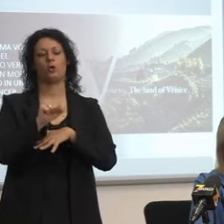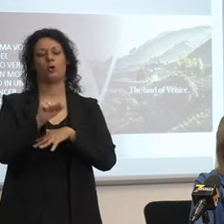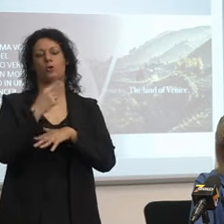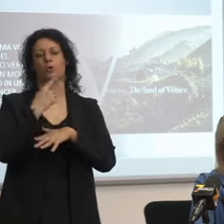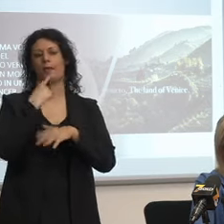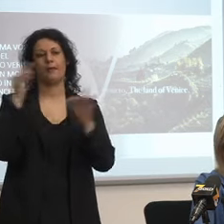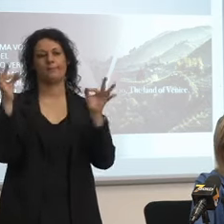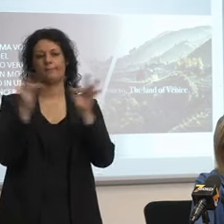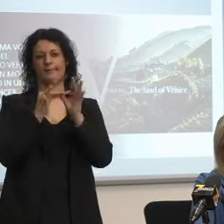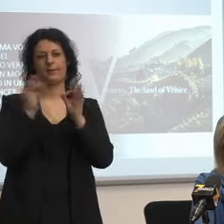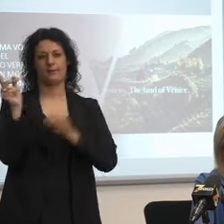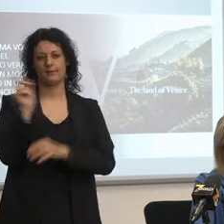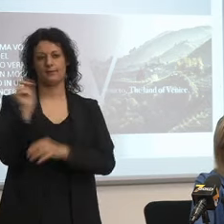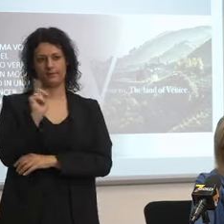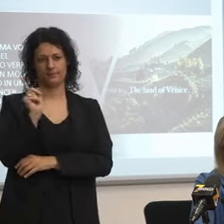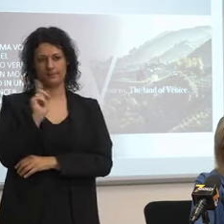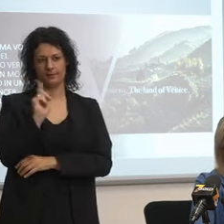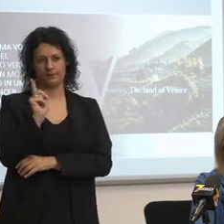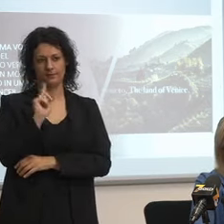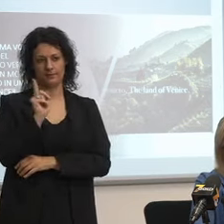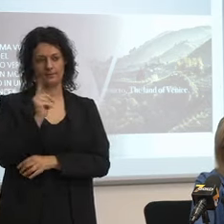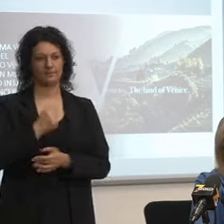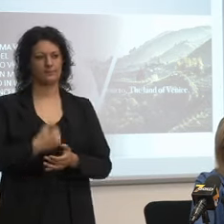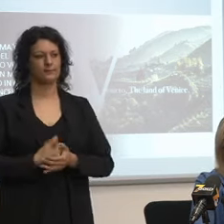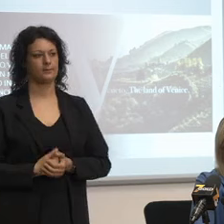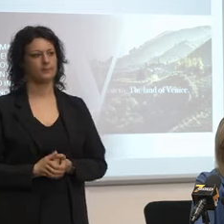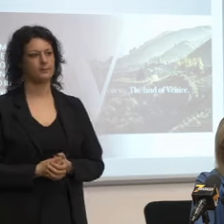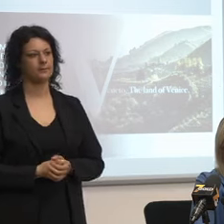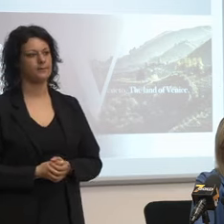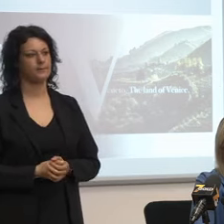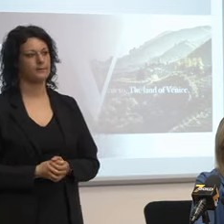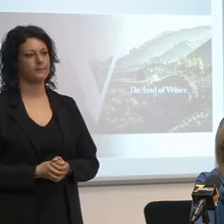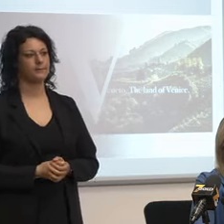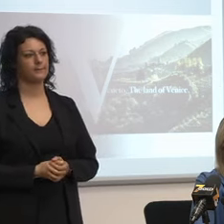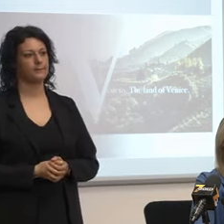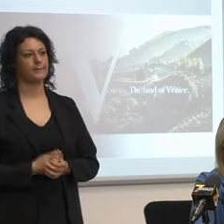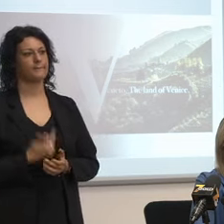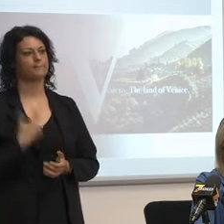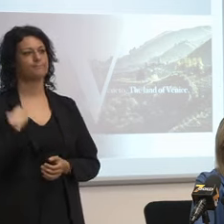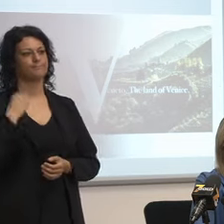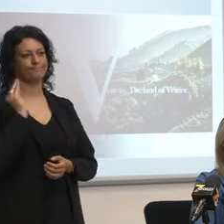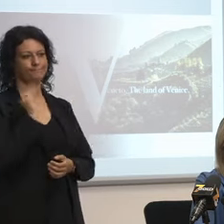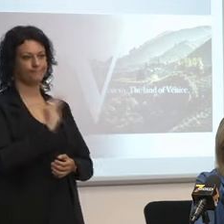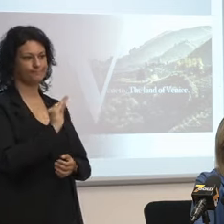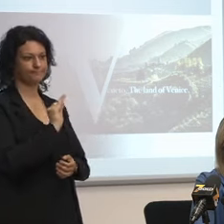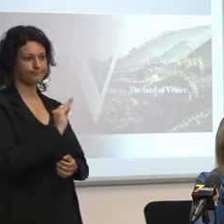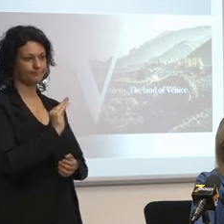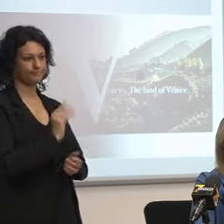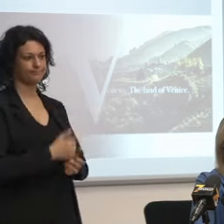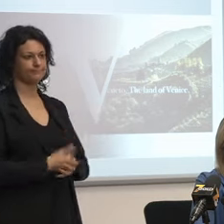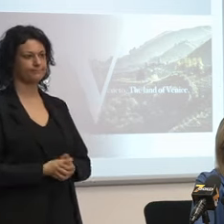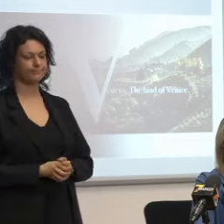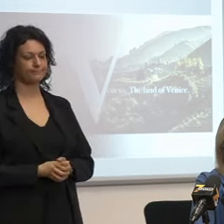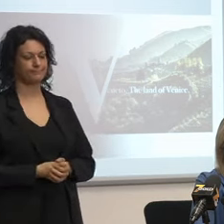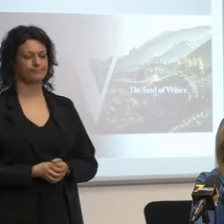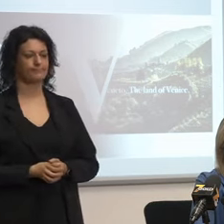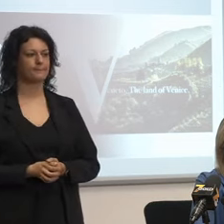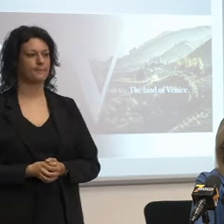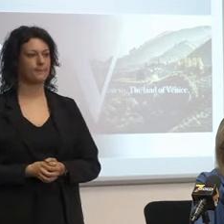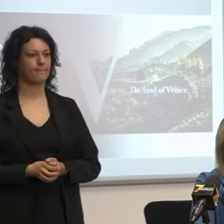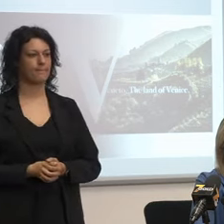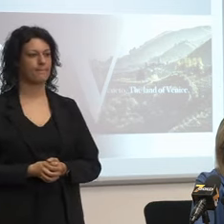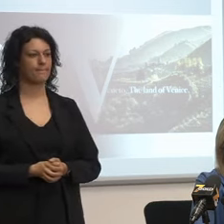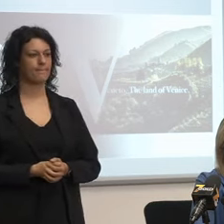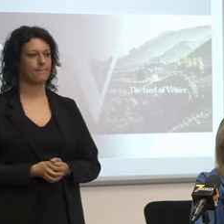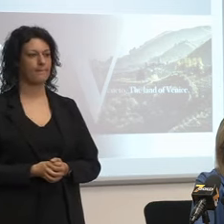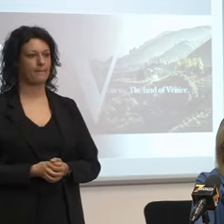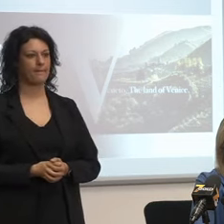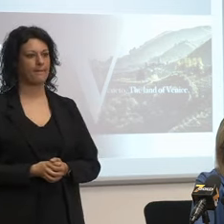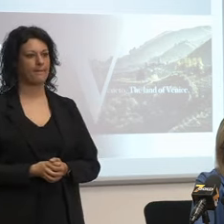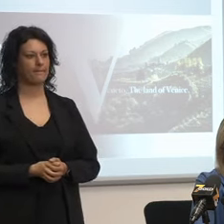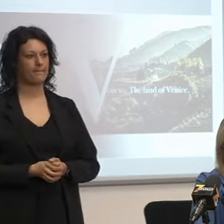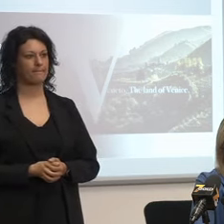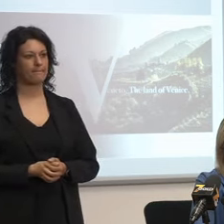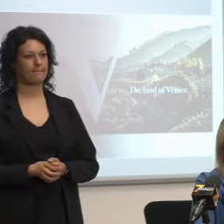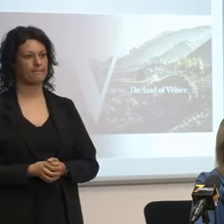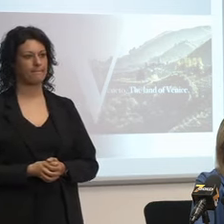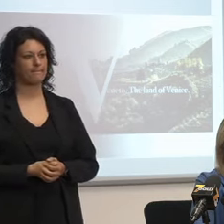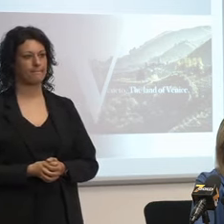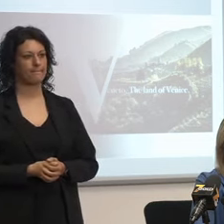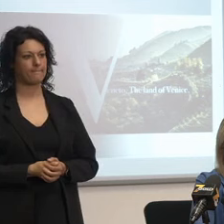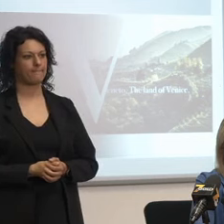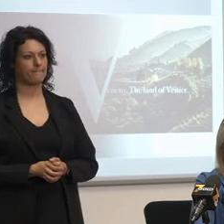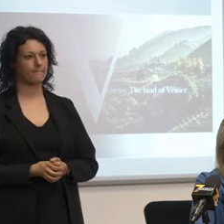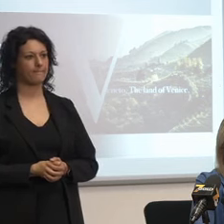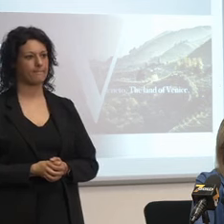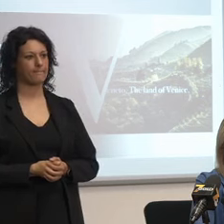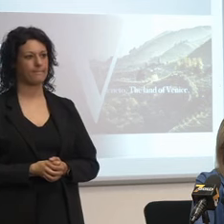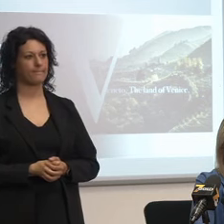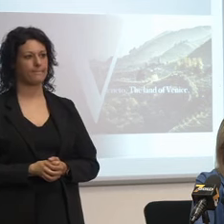però la domanda è questa siccome questa sta diventando un problema perché ci sono